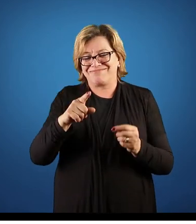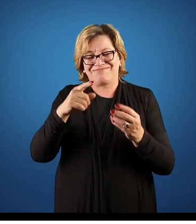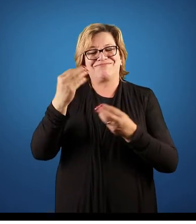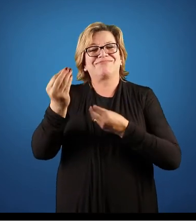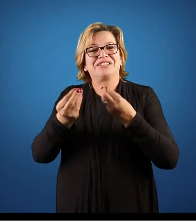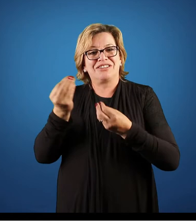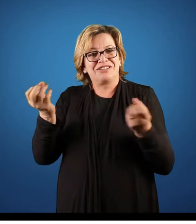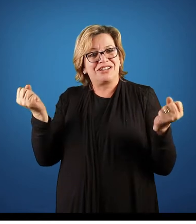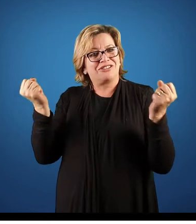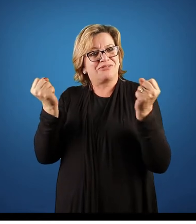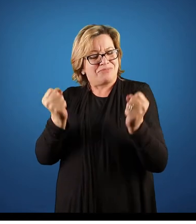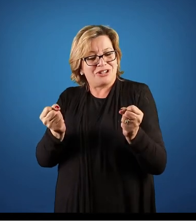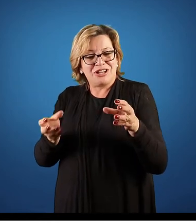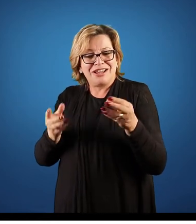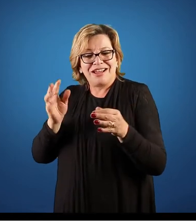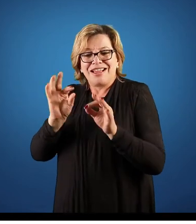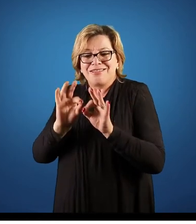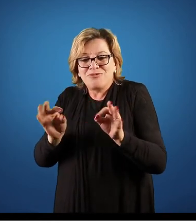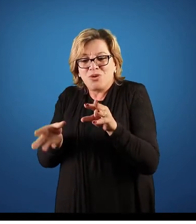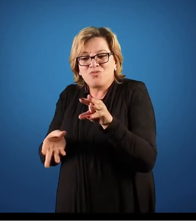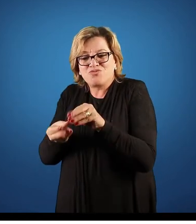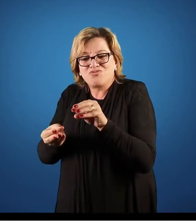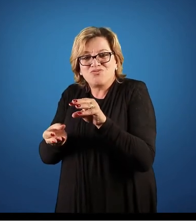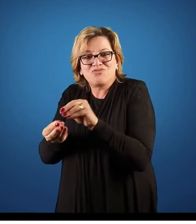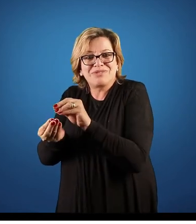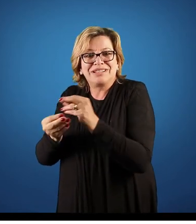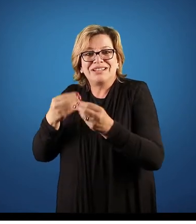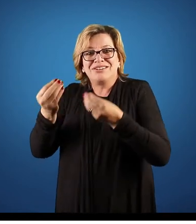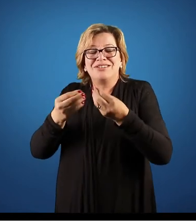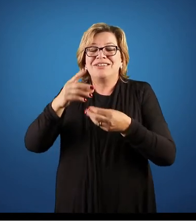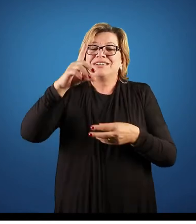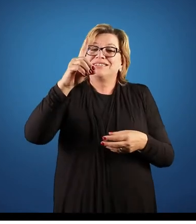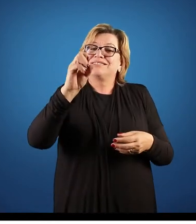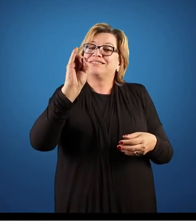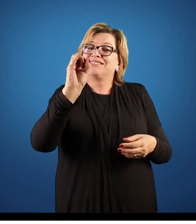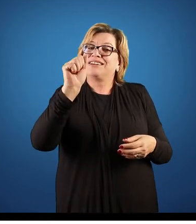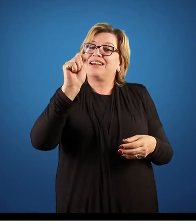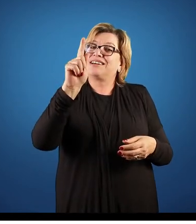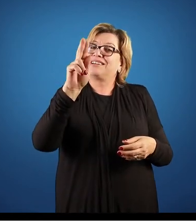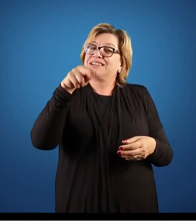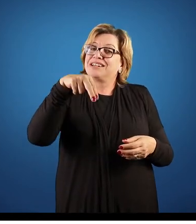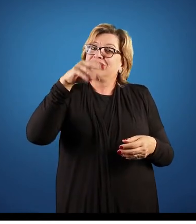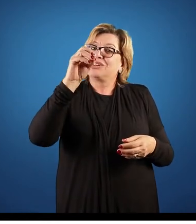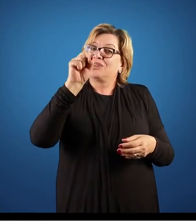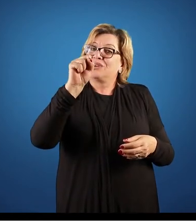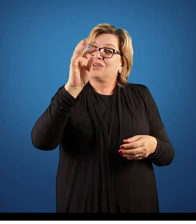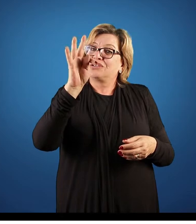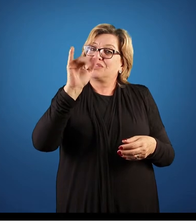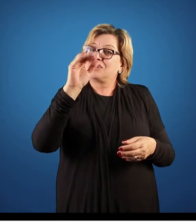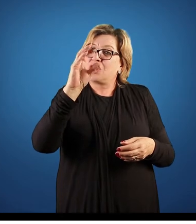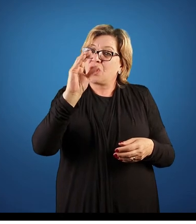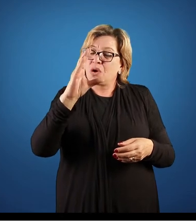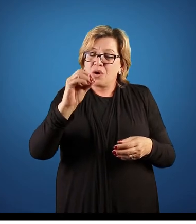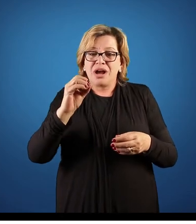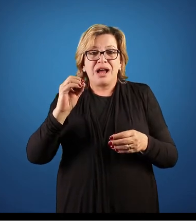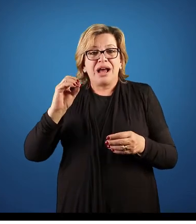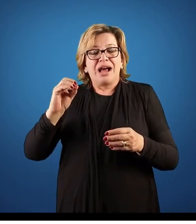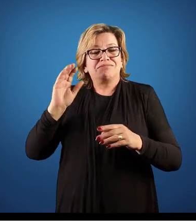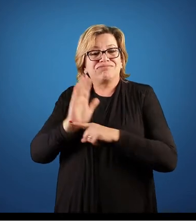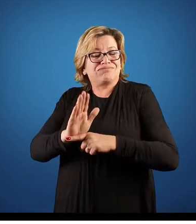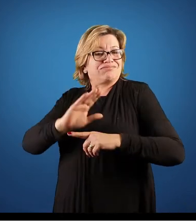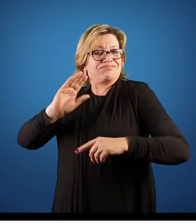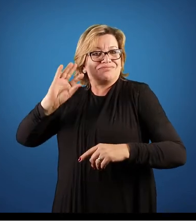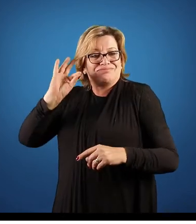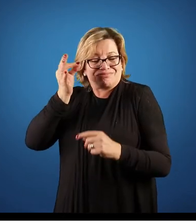possibilidade de a poder simplificar isso. E esse diagnóstico é justamente simplificar o processo para que eu tenha maior produção. Essa